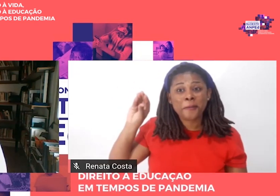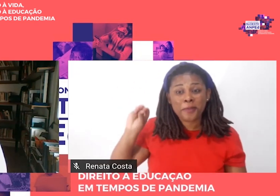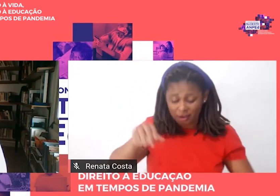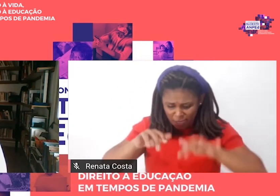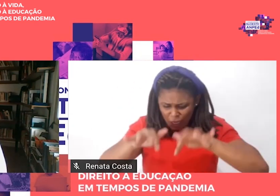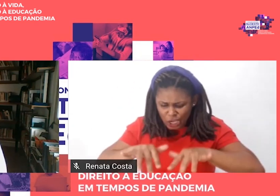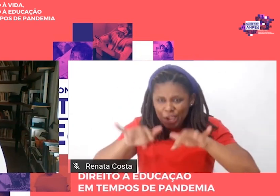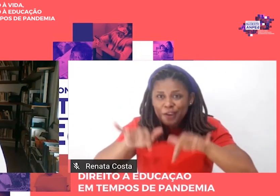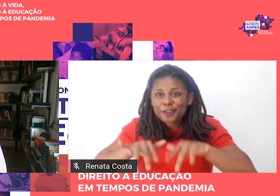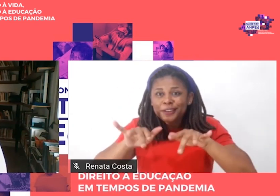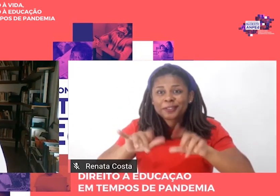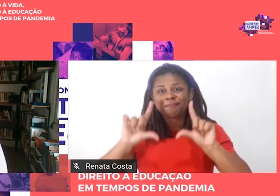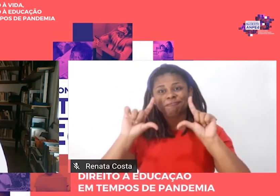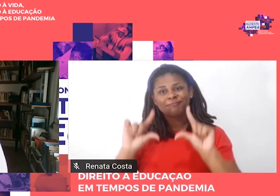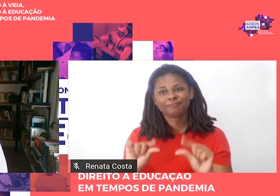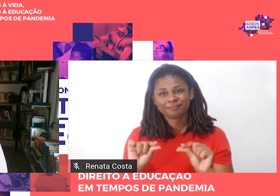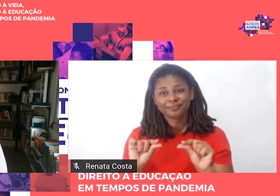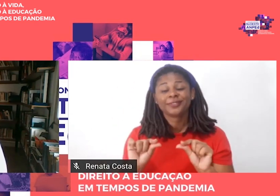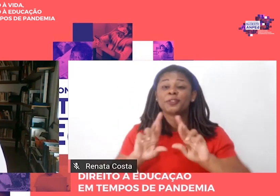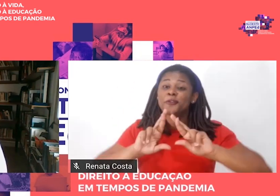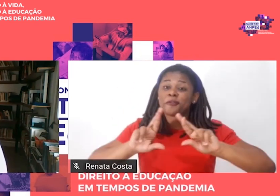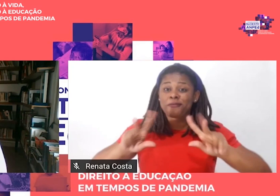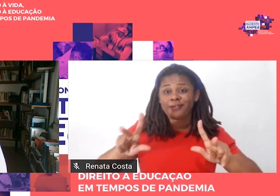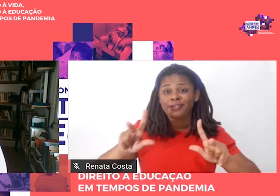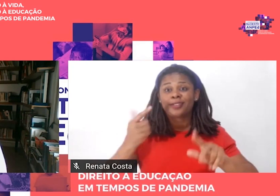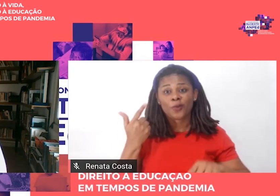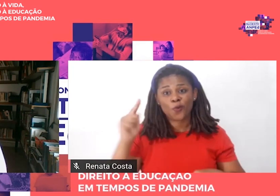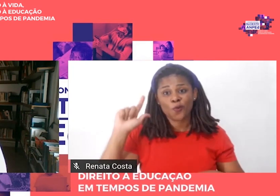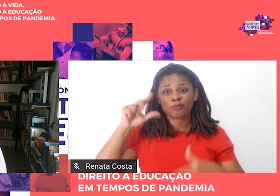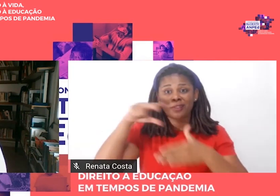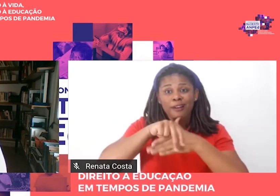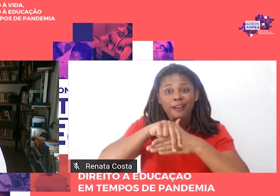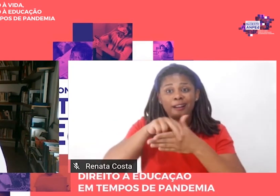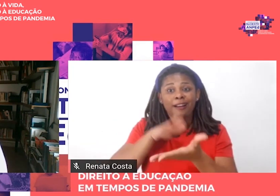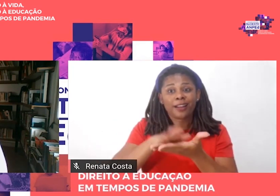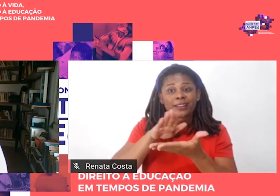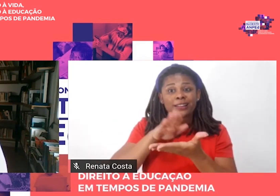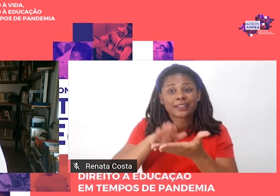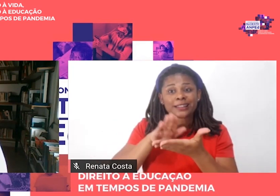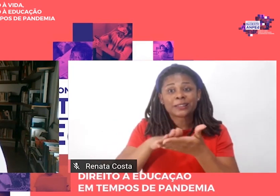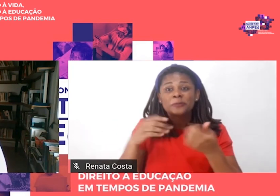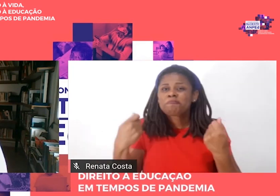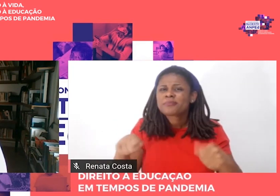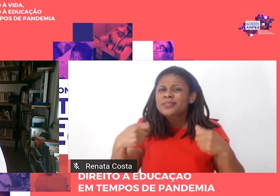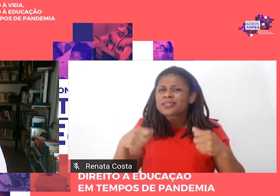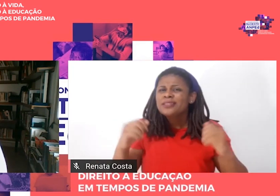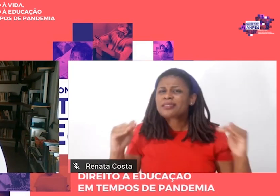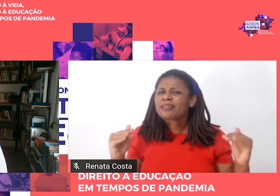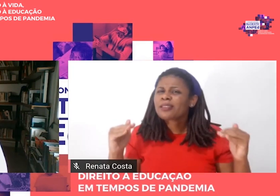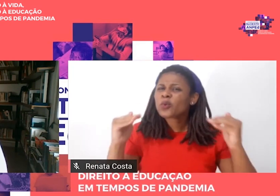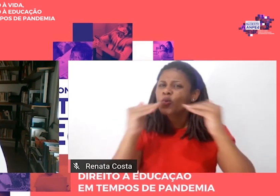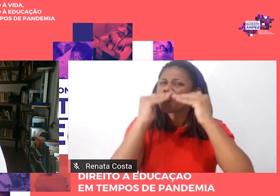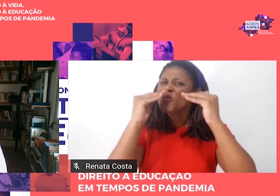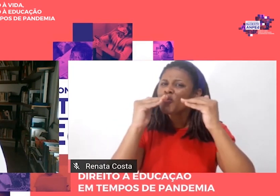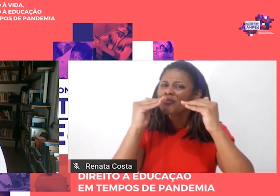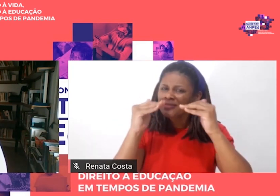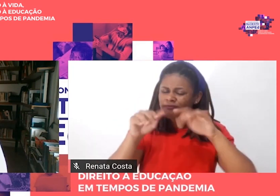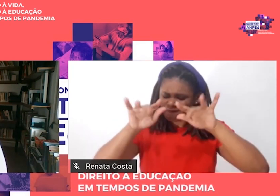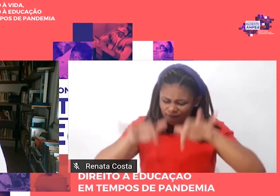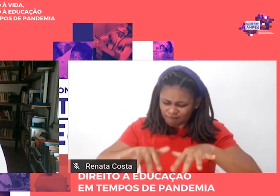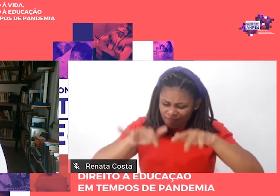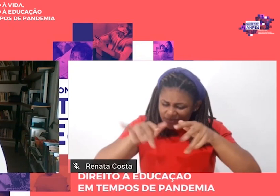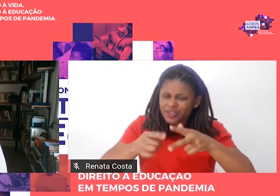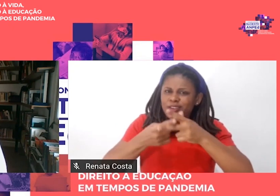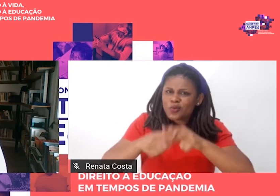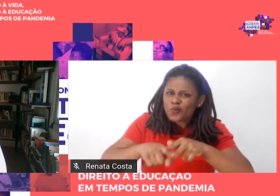das outras edições para torná-lo mais compatível com a produção escrita, enquanto que